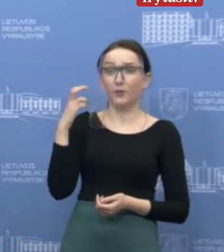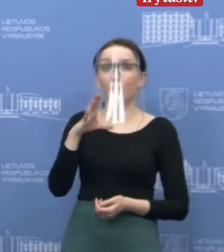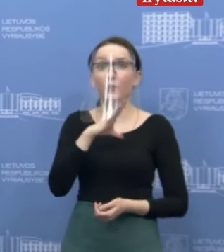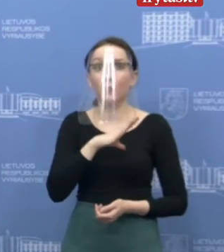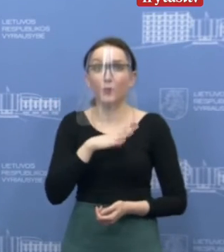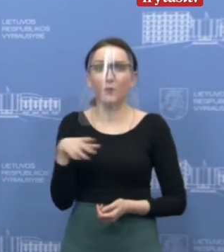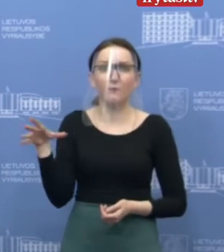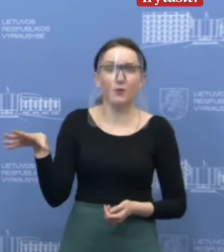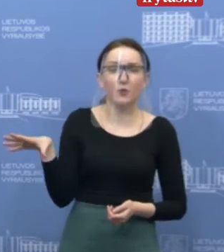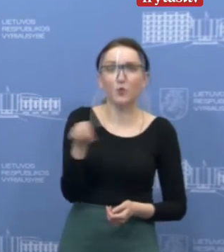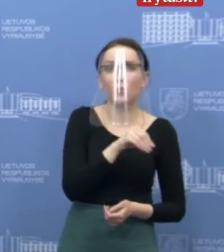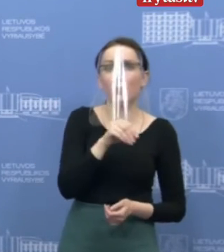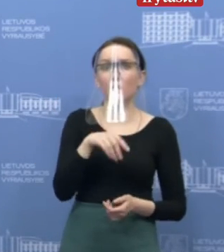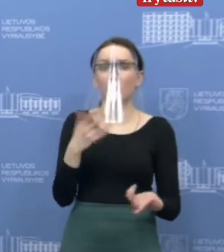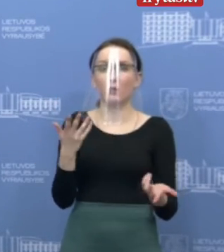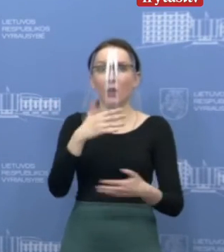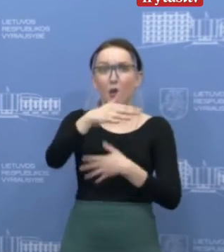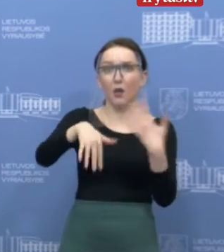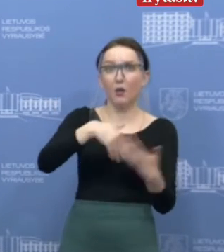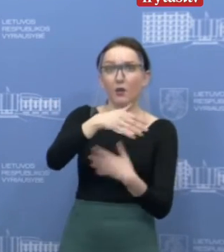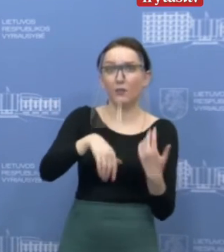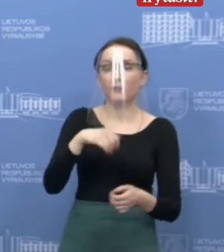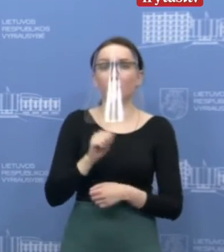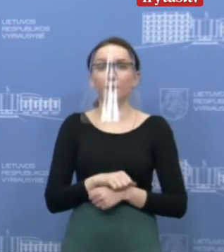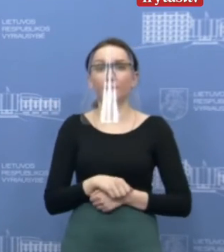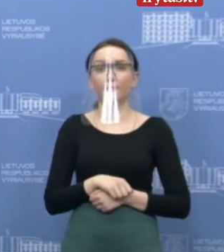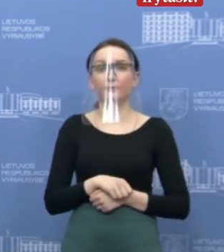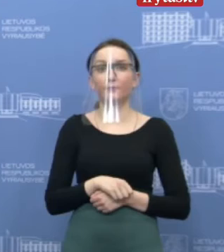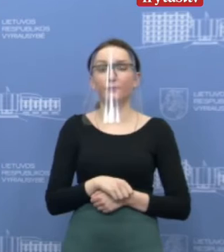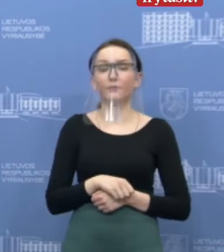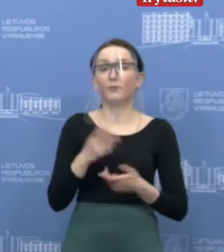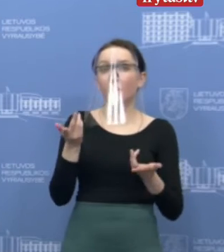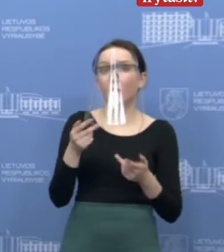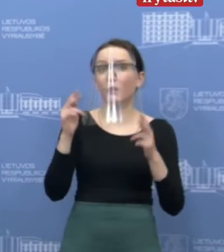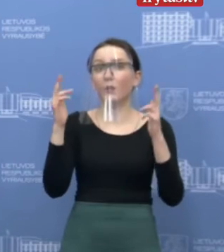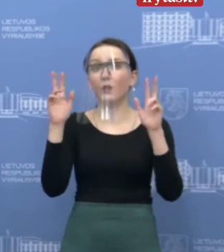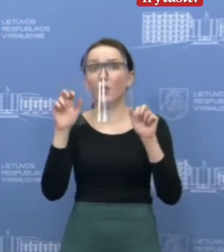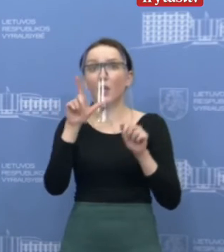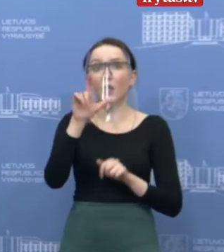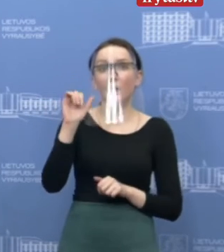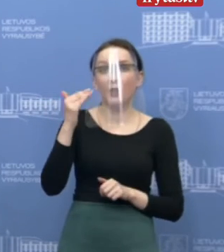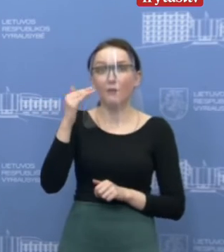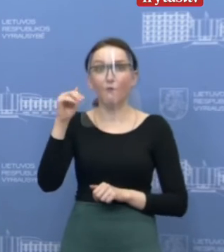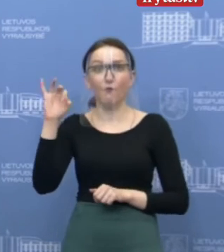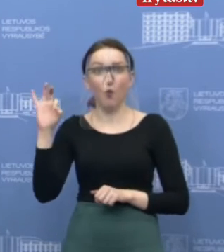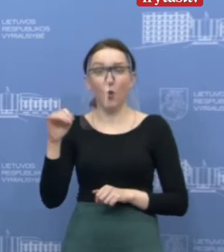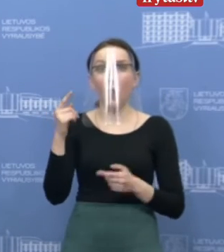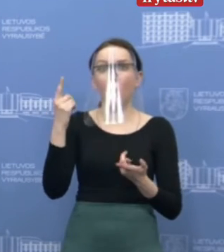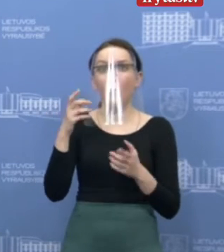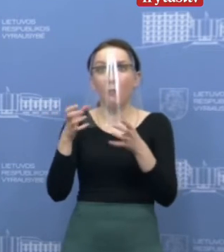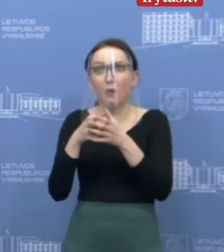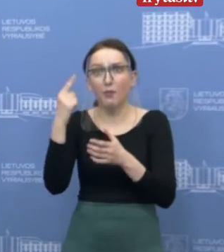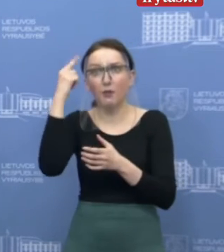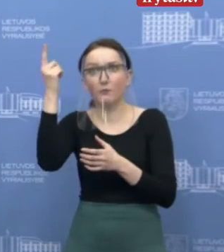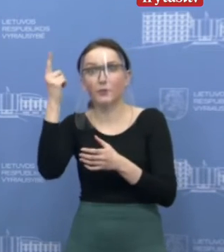įvyko visuomeninis hakatonas – Hack the Crisis. Hack the Crisis metu limpo komanda pasiūlė idėją.